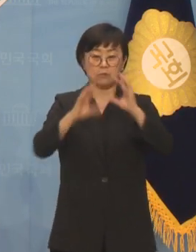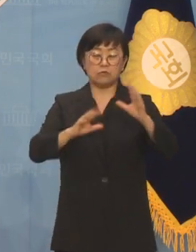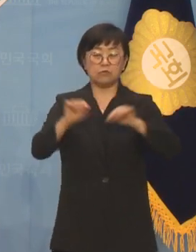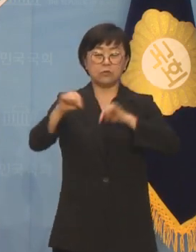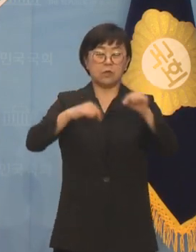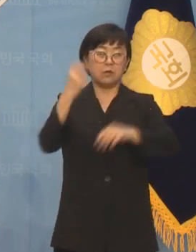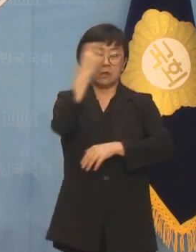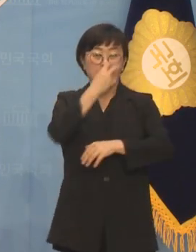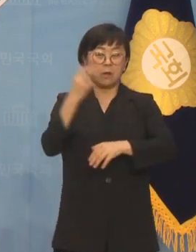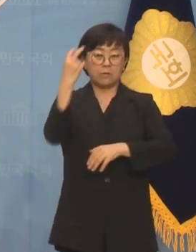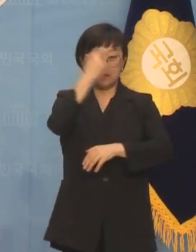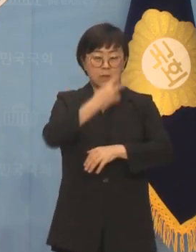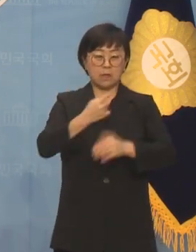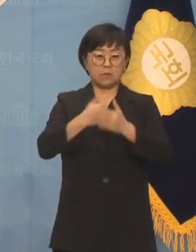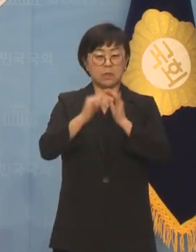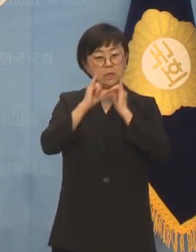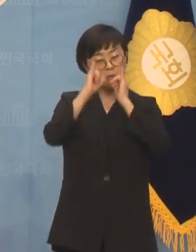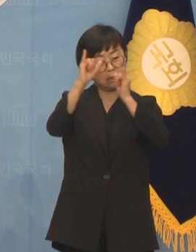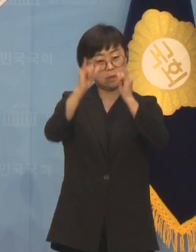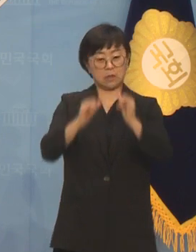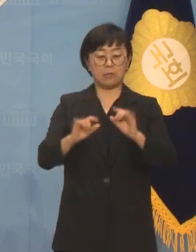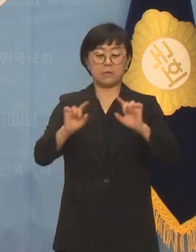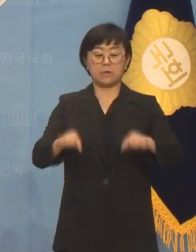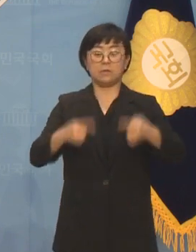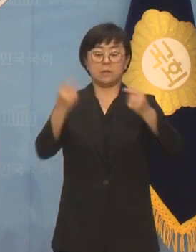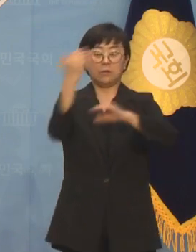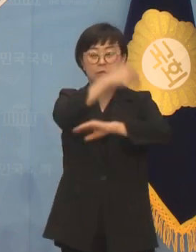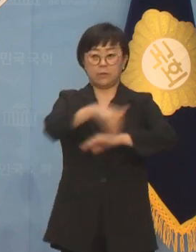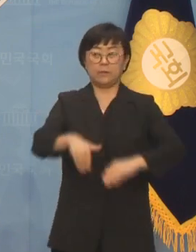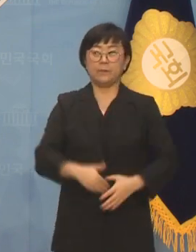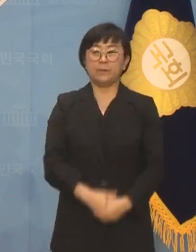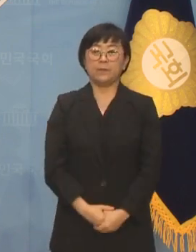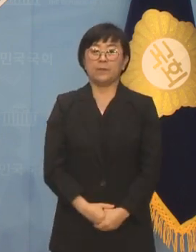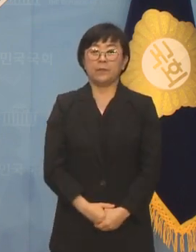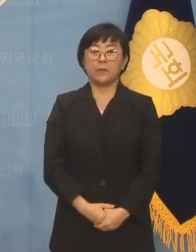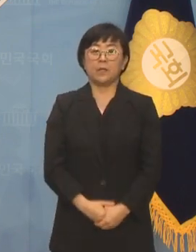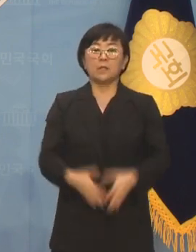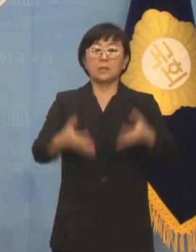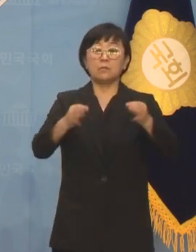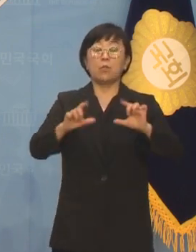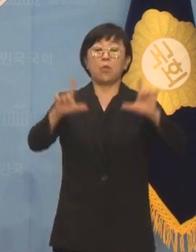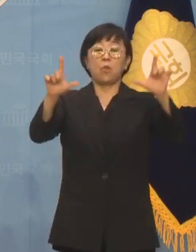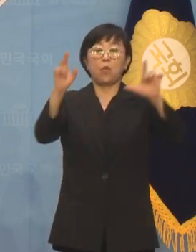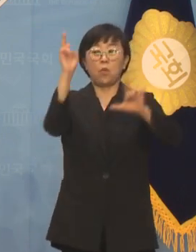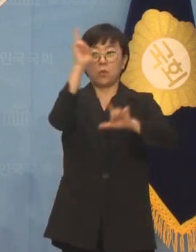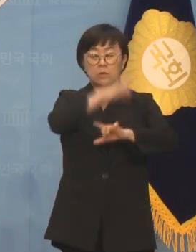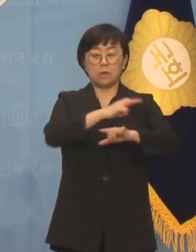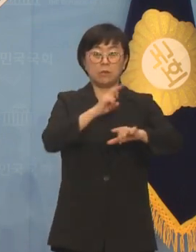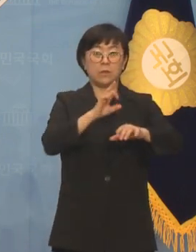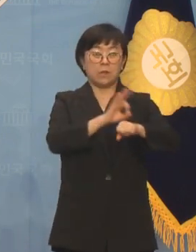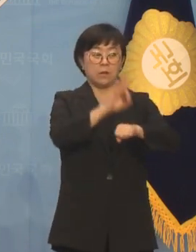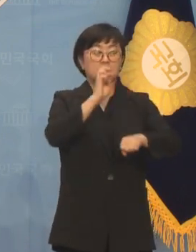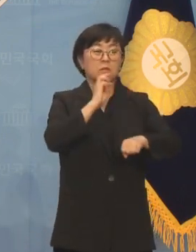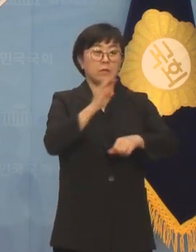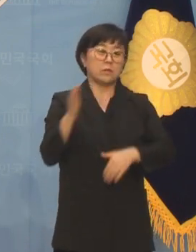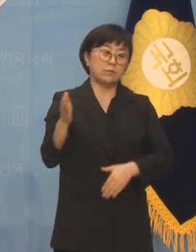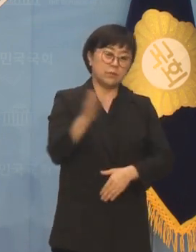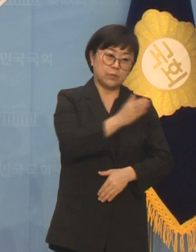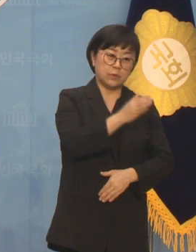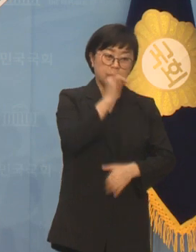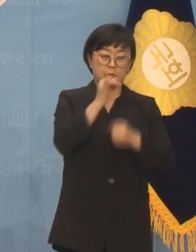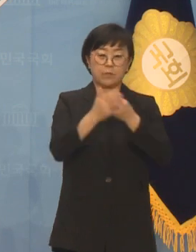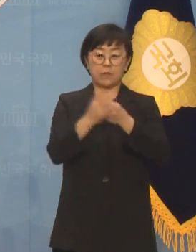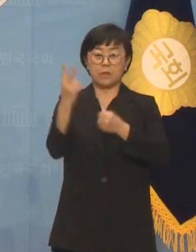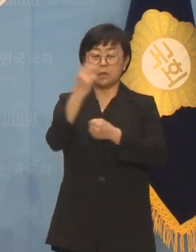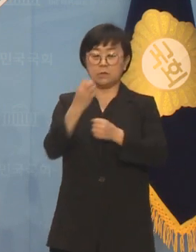스코어보드 대상 시상식에 참석할 예정입니다. 또한 금요일에는 오전 10시 30분부터 진행되는